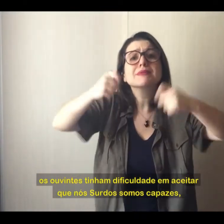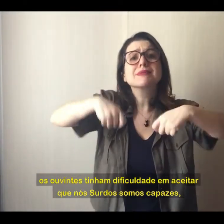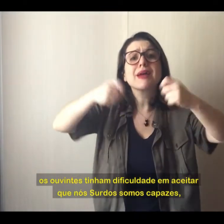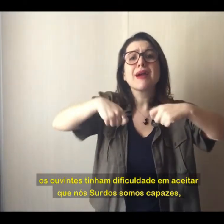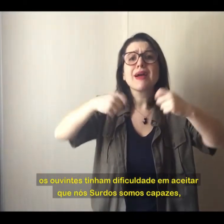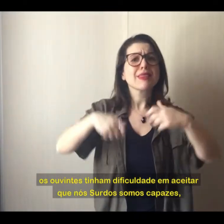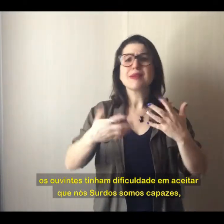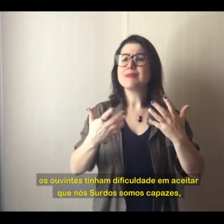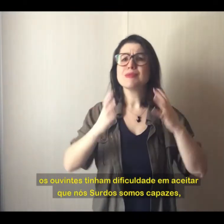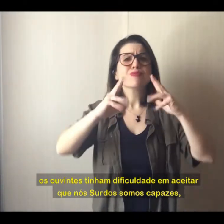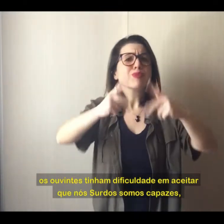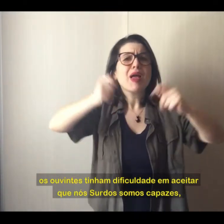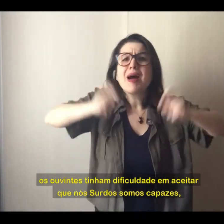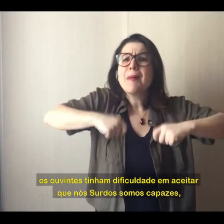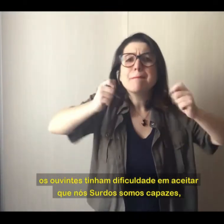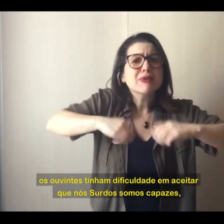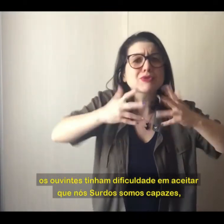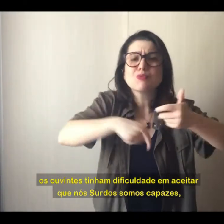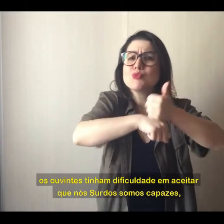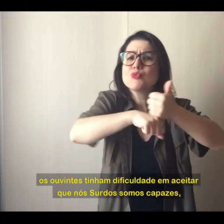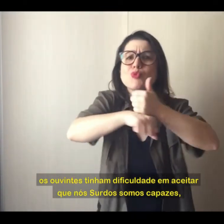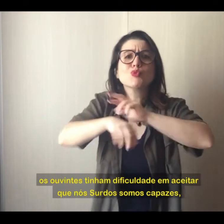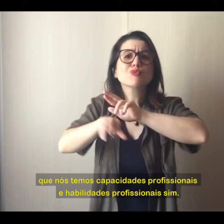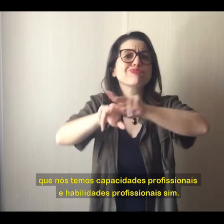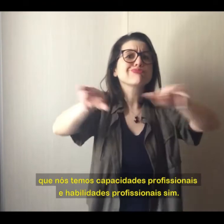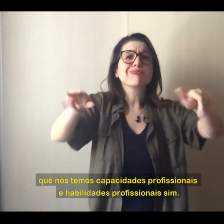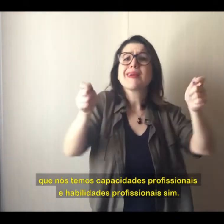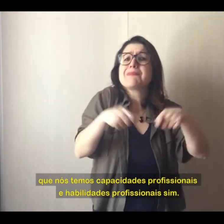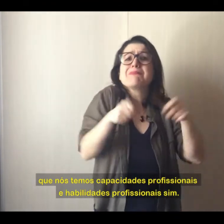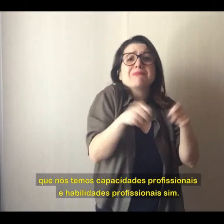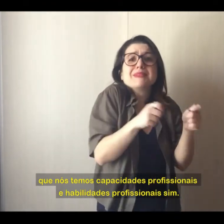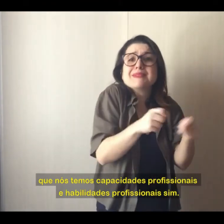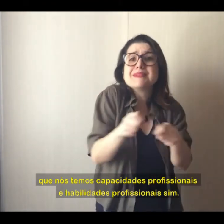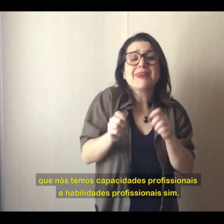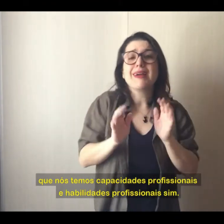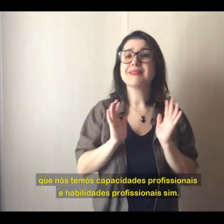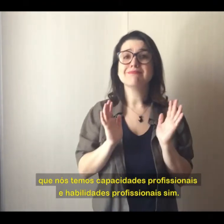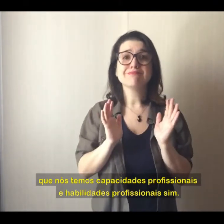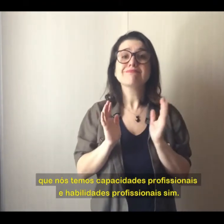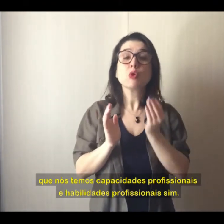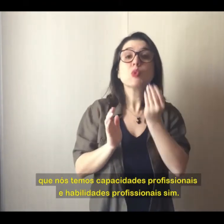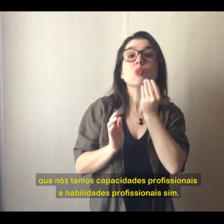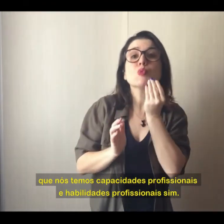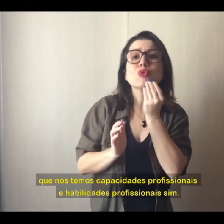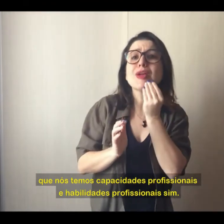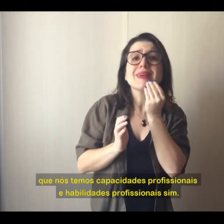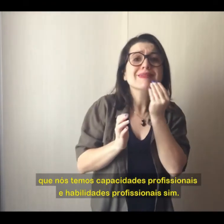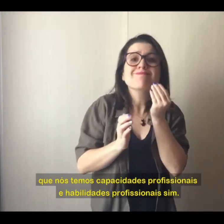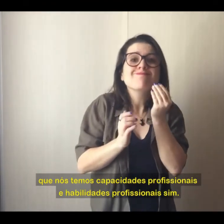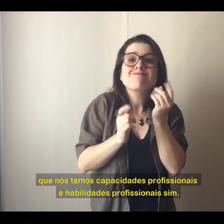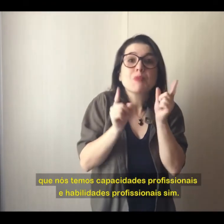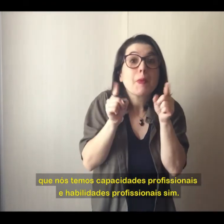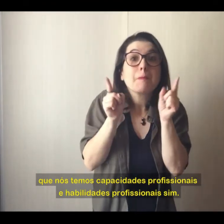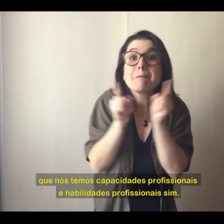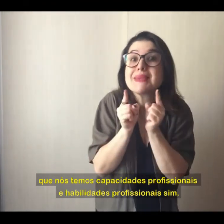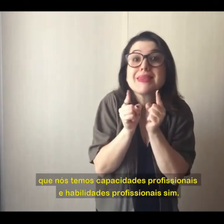aceitar que nós surdos somos capazes, que nós temos capacidades profissionais e habilidades profissionais sim.